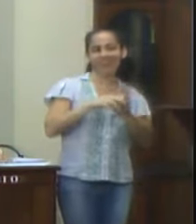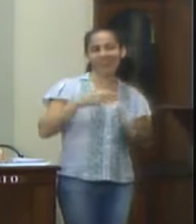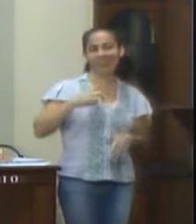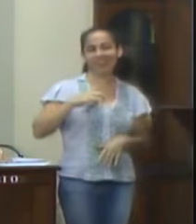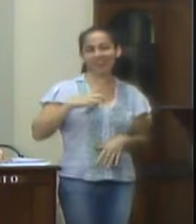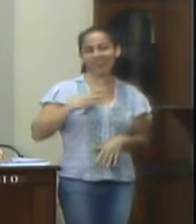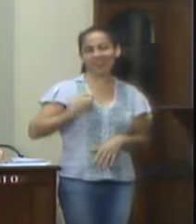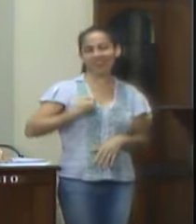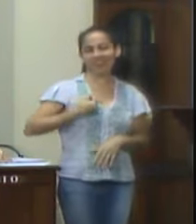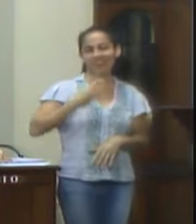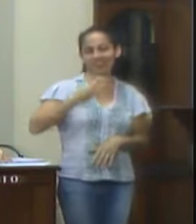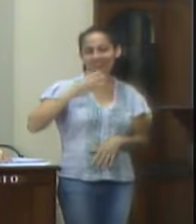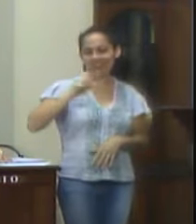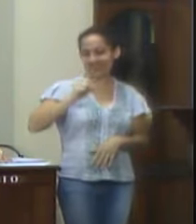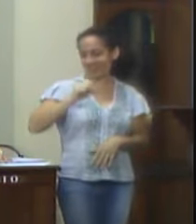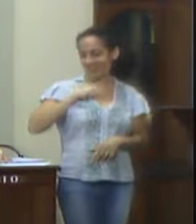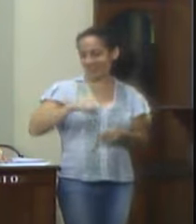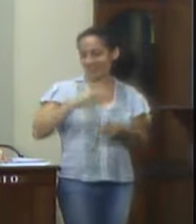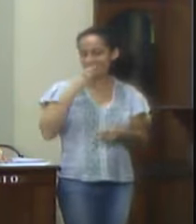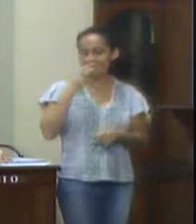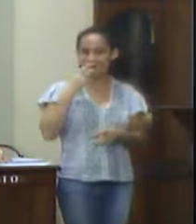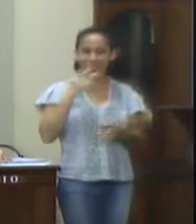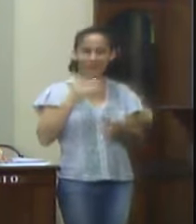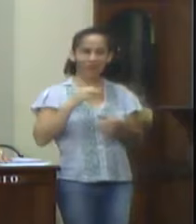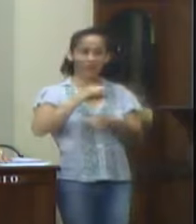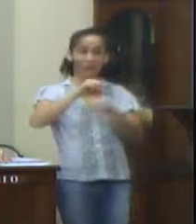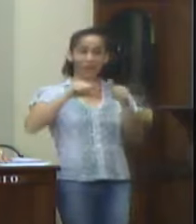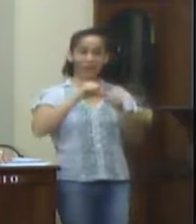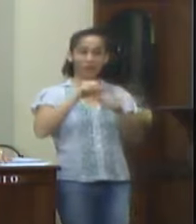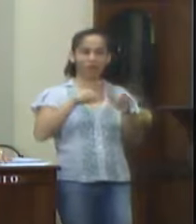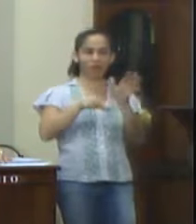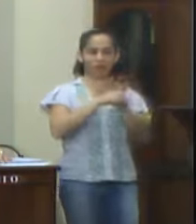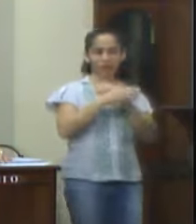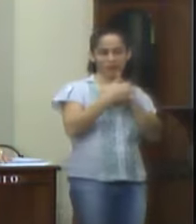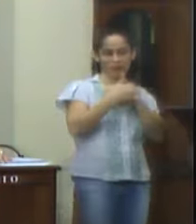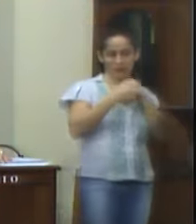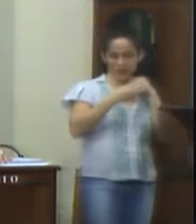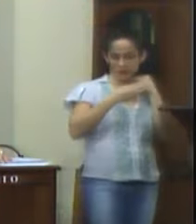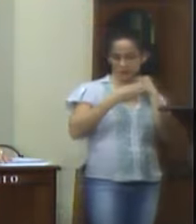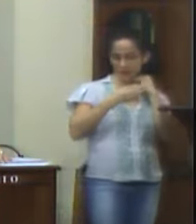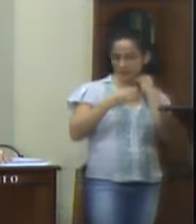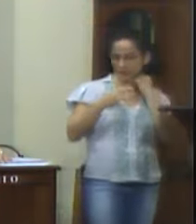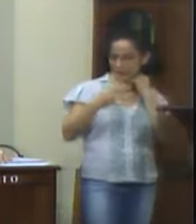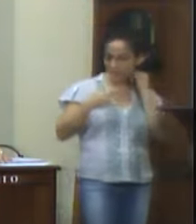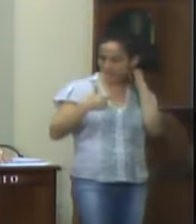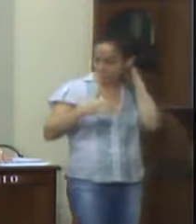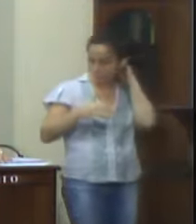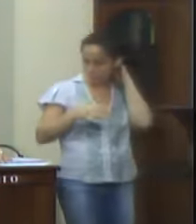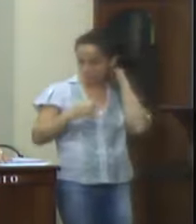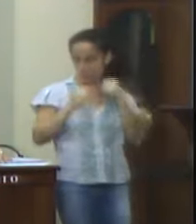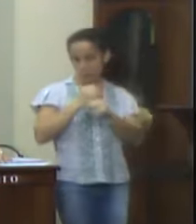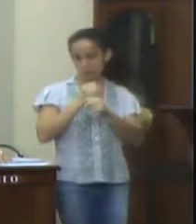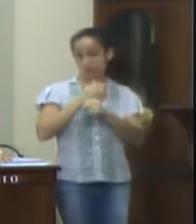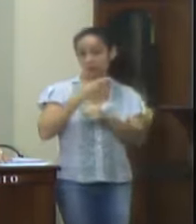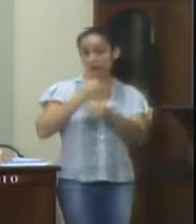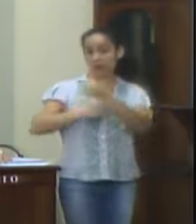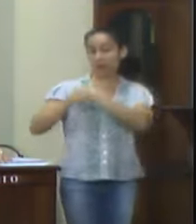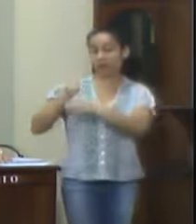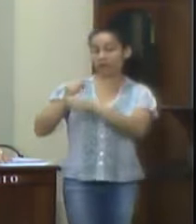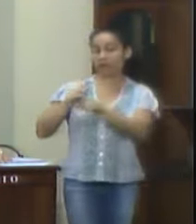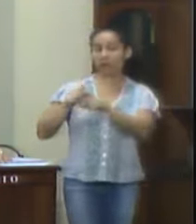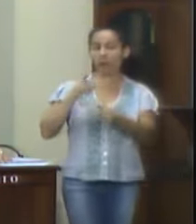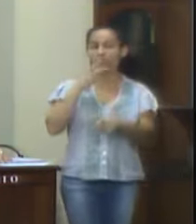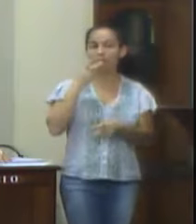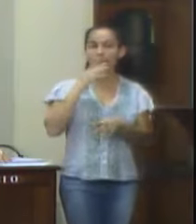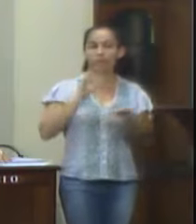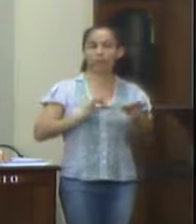2018, que tem por escopo a alteração da Lei nº.014, de 2019 de dezembro de 2017, que dispõe sobre o plano